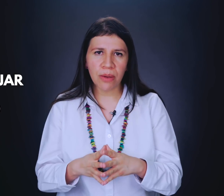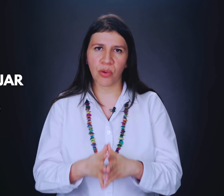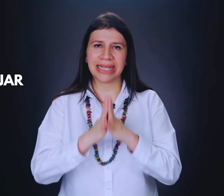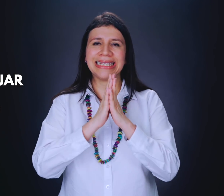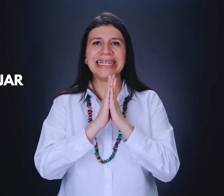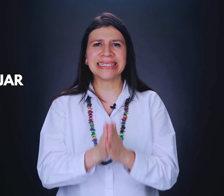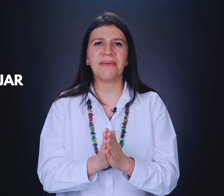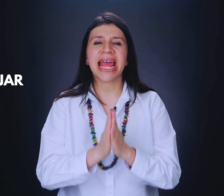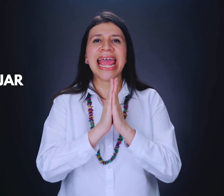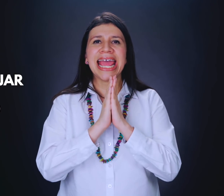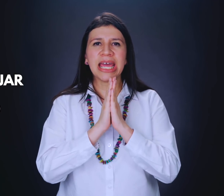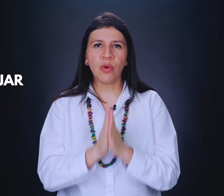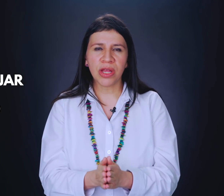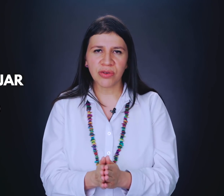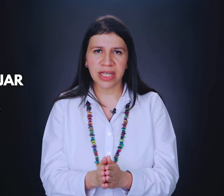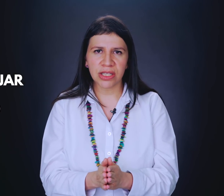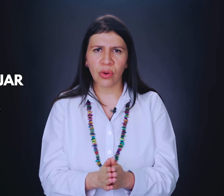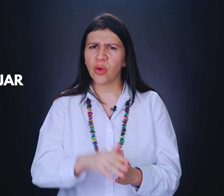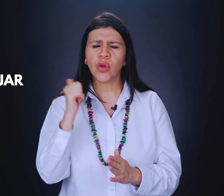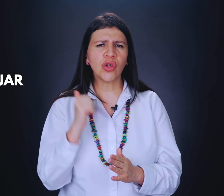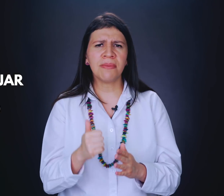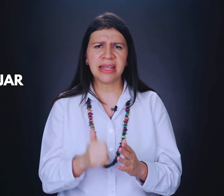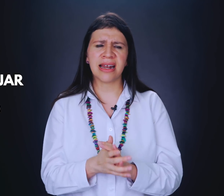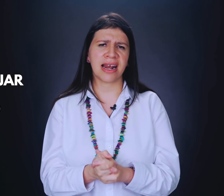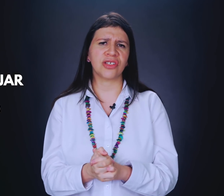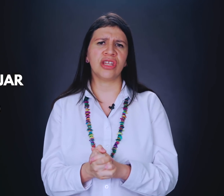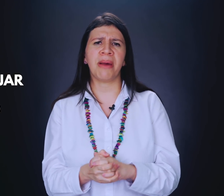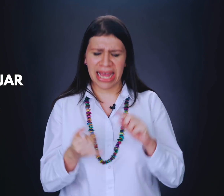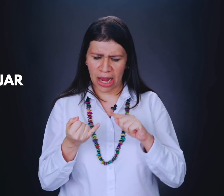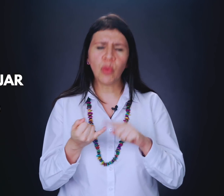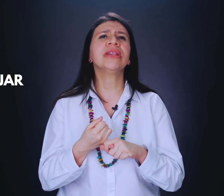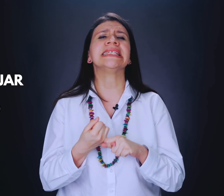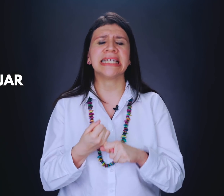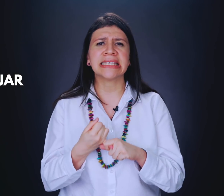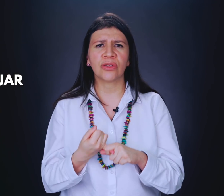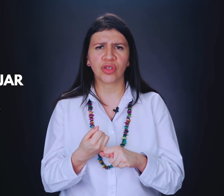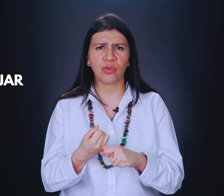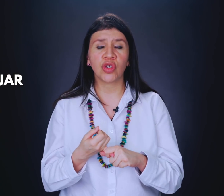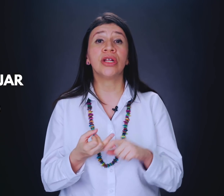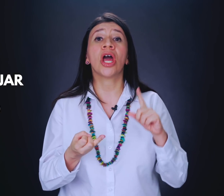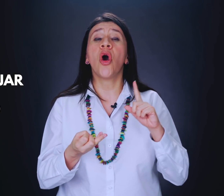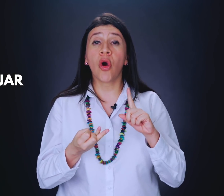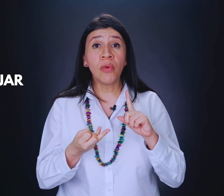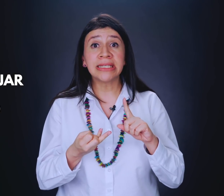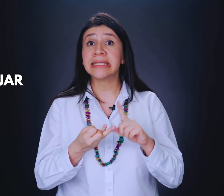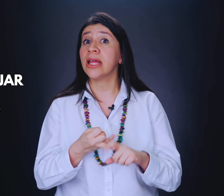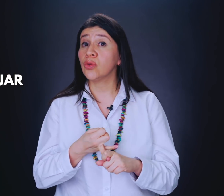importante. Tienes que ver en qué momento estás situado, no solamente en la relación de pareja, cómo te sientes en tus emociones, cómo estás en tu